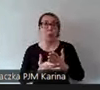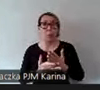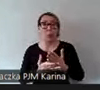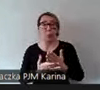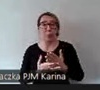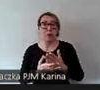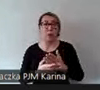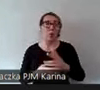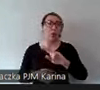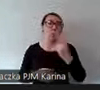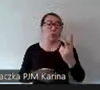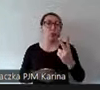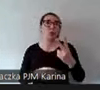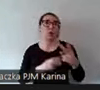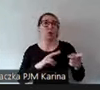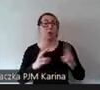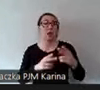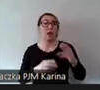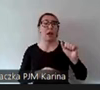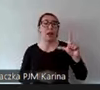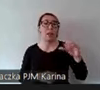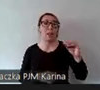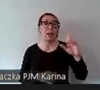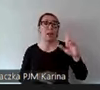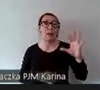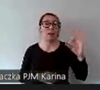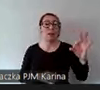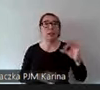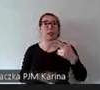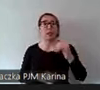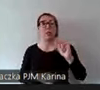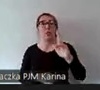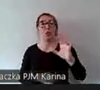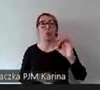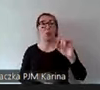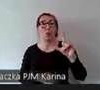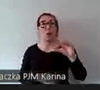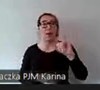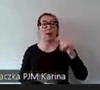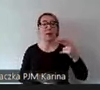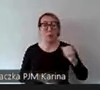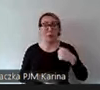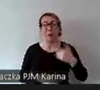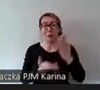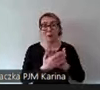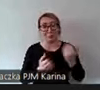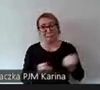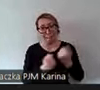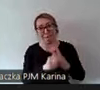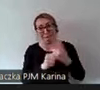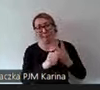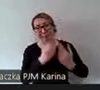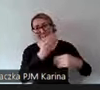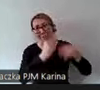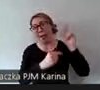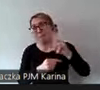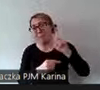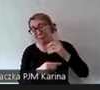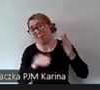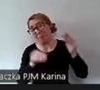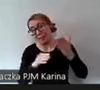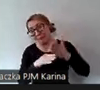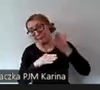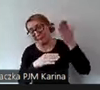drugi tłumacz, Aleks Nikolajenko, także idziemy w parytet. Może kiedyś, może kiedyś.